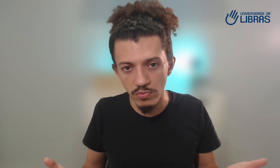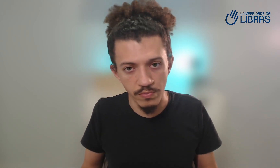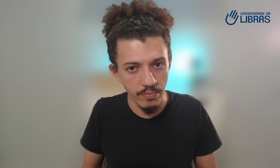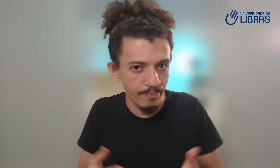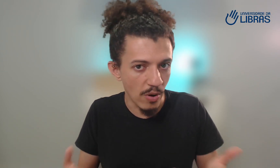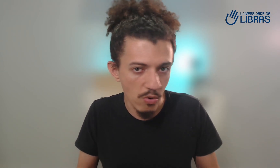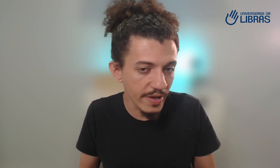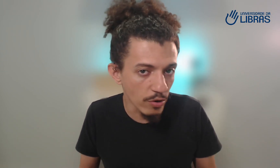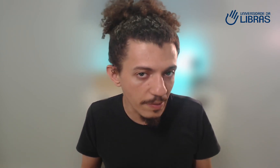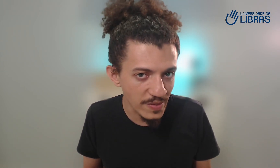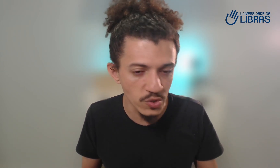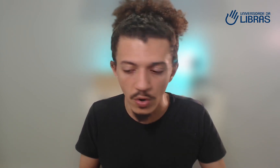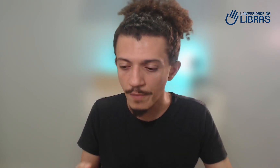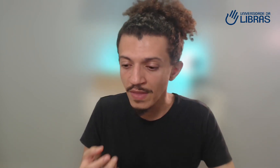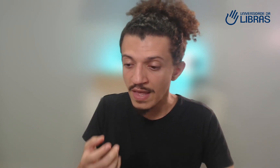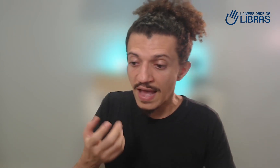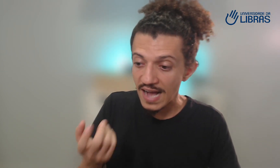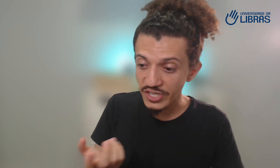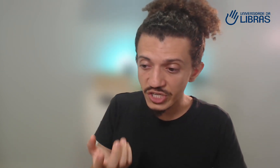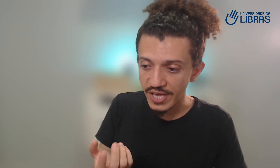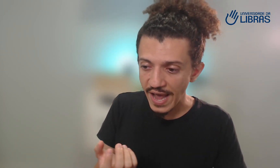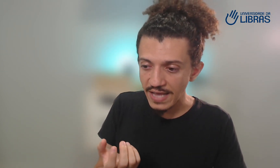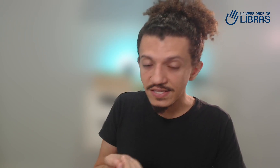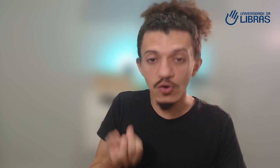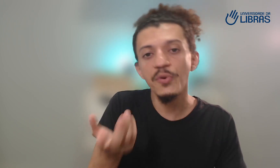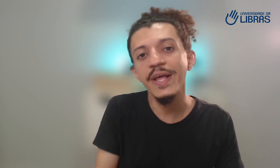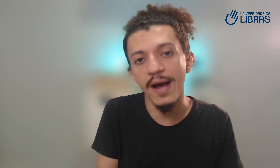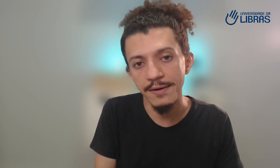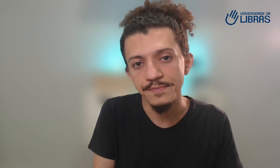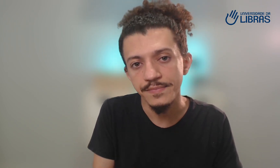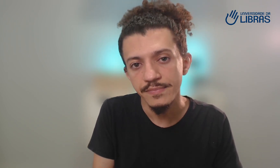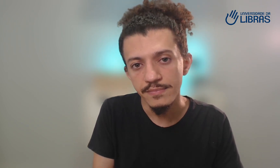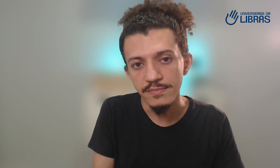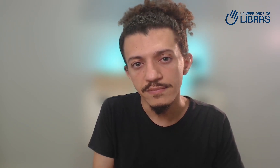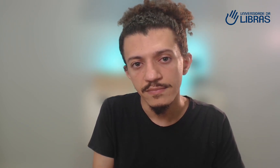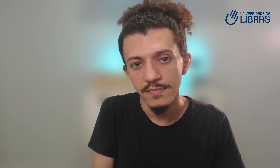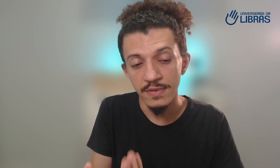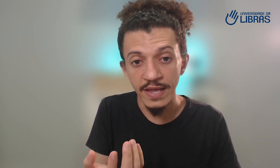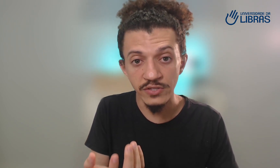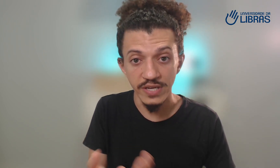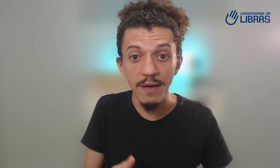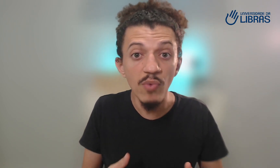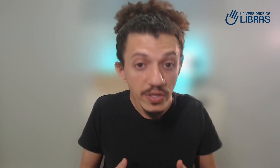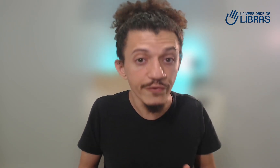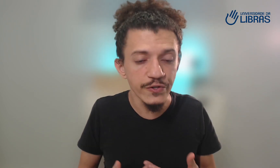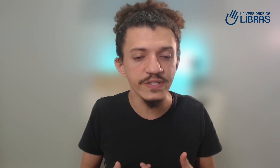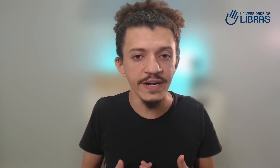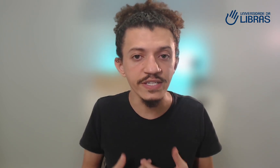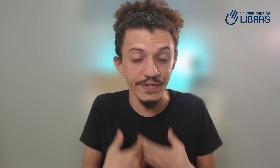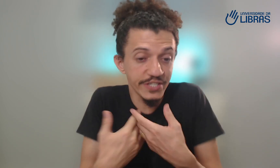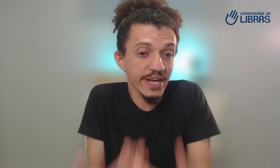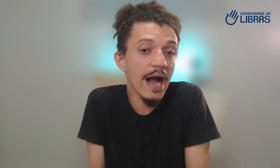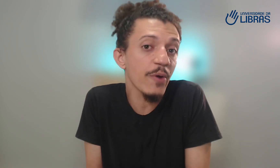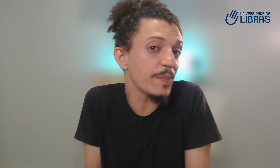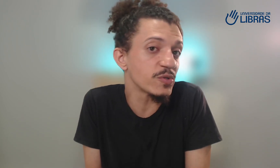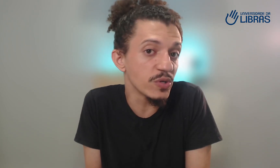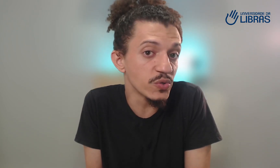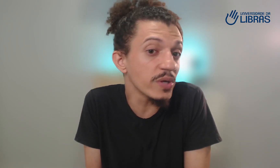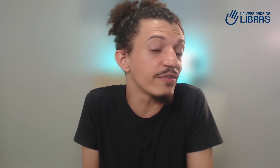pessoa, a gente quer se comunicar. Entende? E é muito frustrante você chegar para uma pessoa surda e